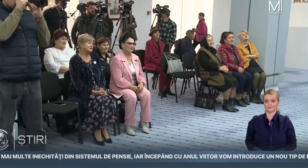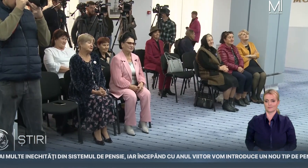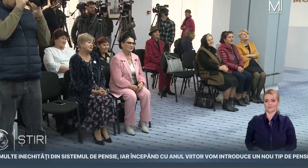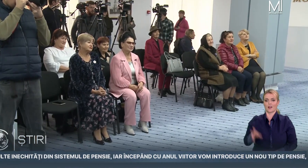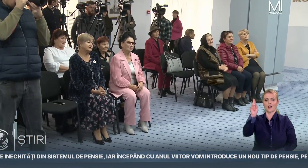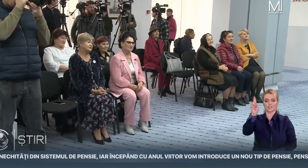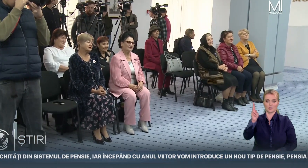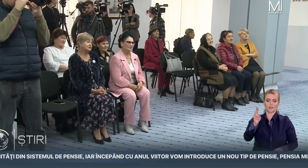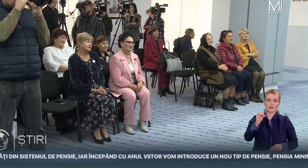viață.